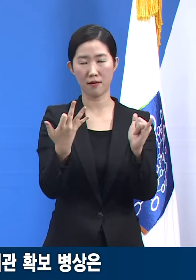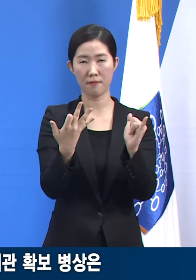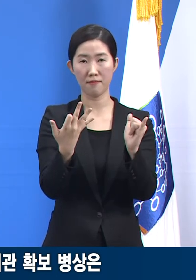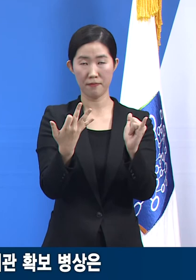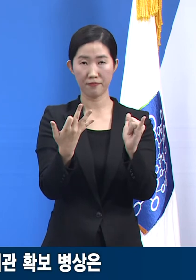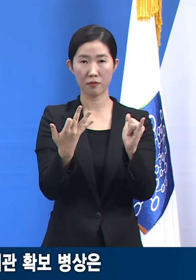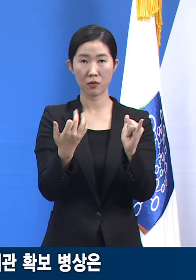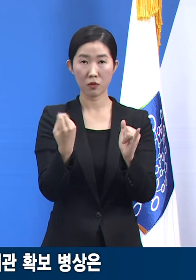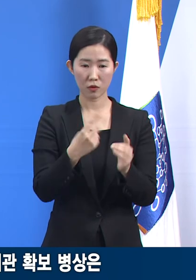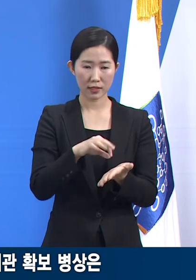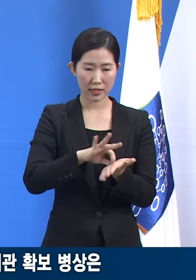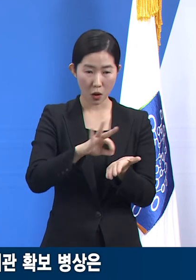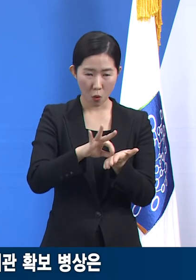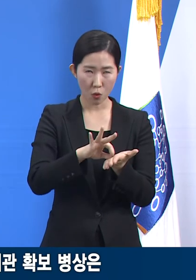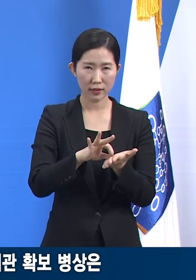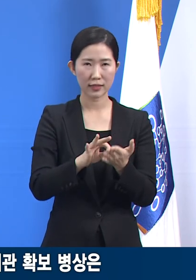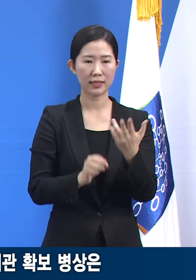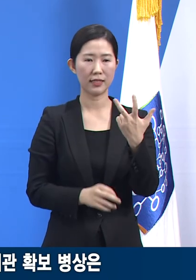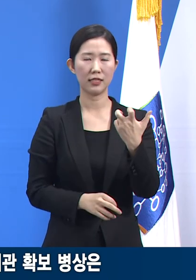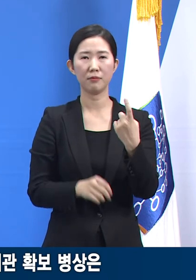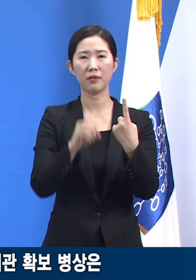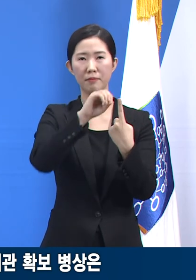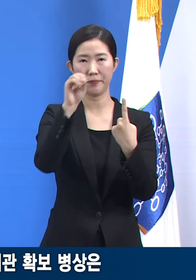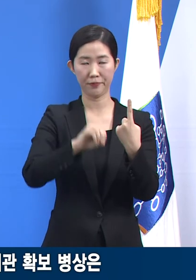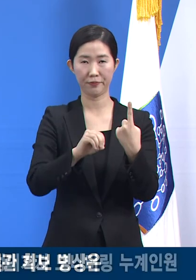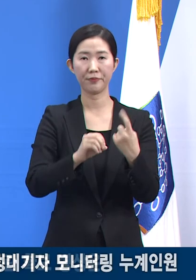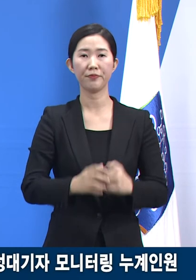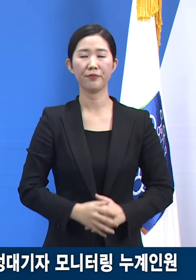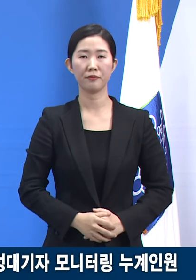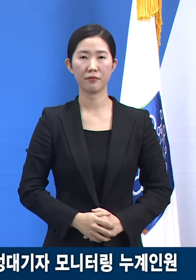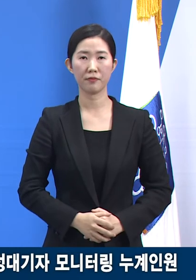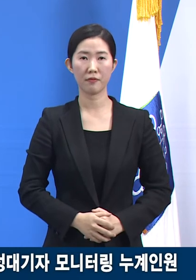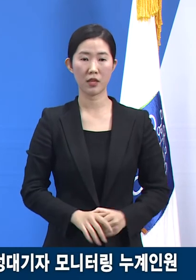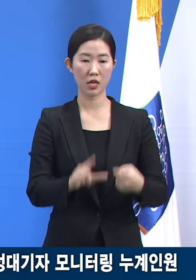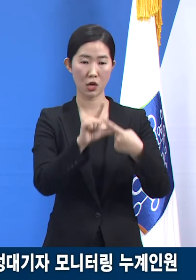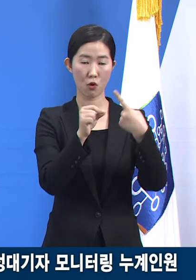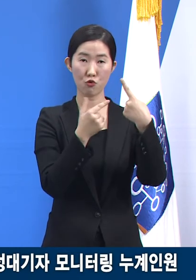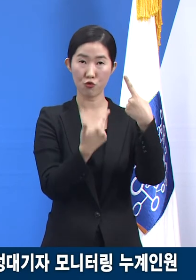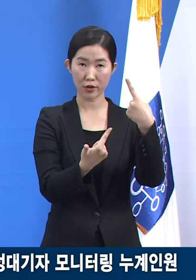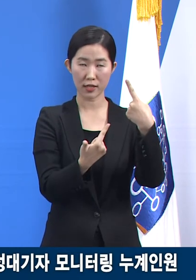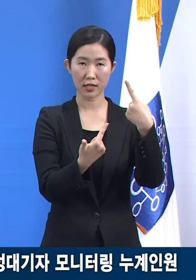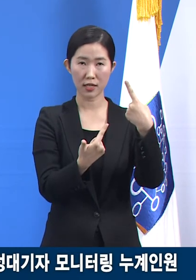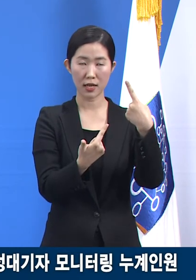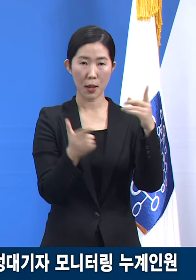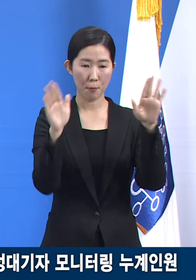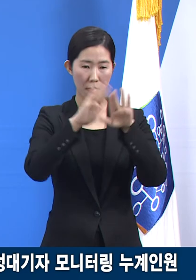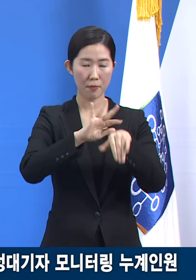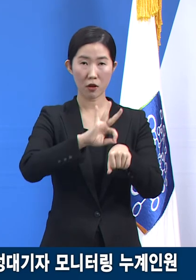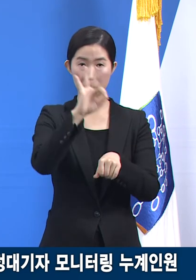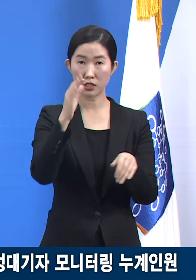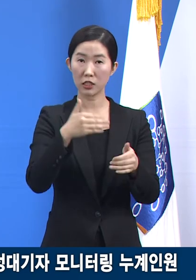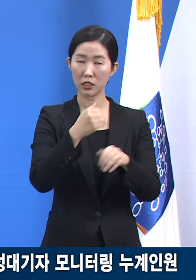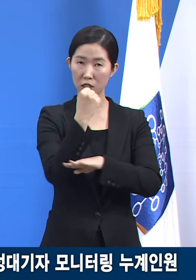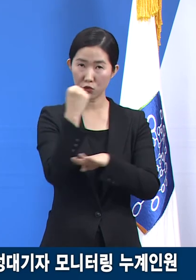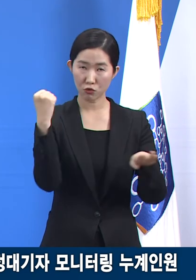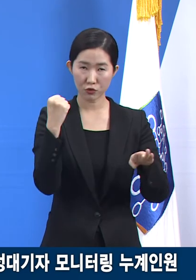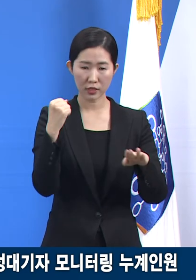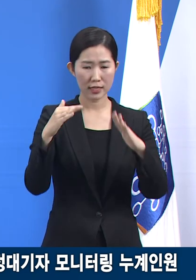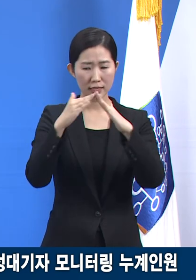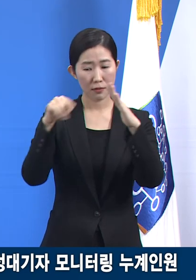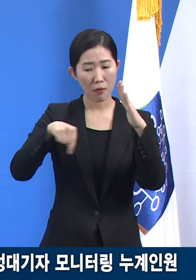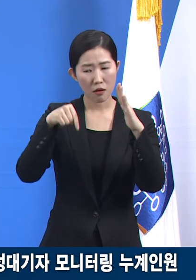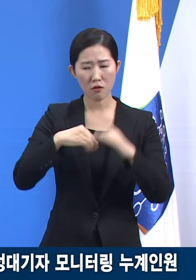%입니다. 1월 6일 22시 기준 경기도 홈케어 시스템 운영단의 가정대기자